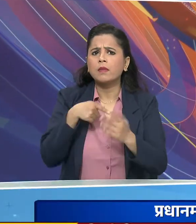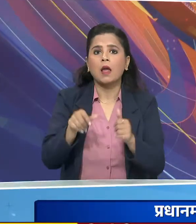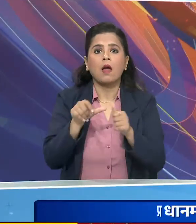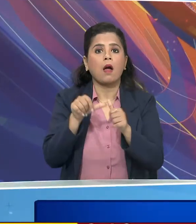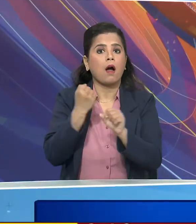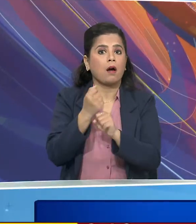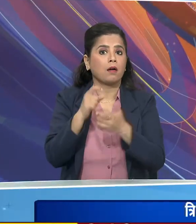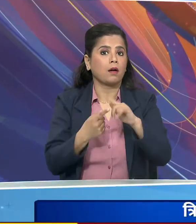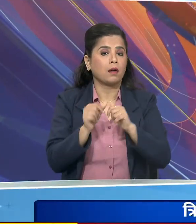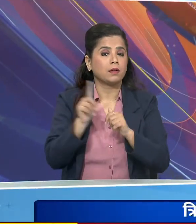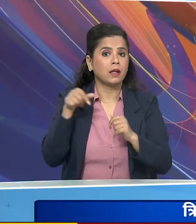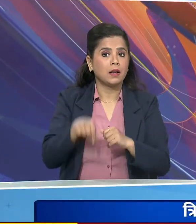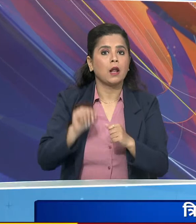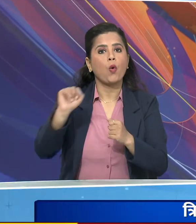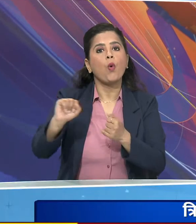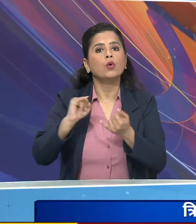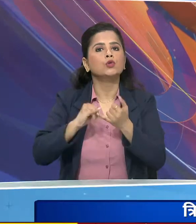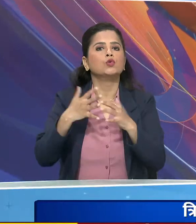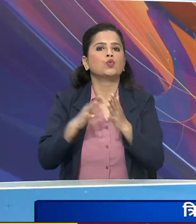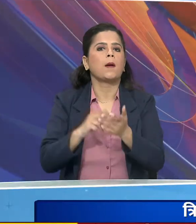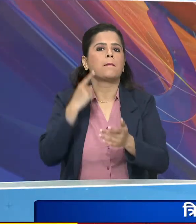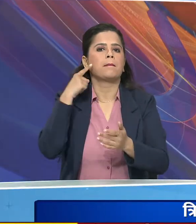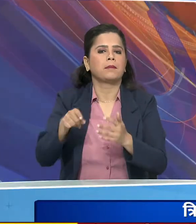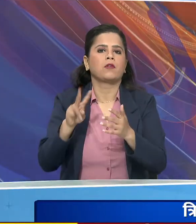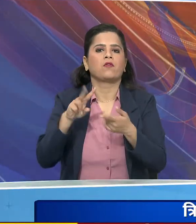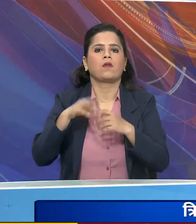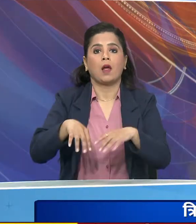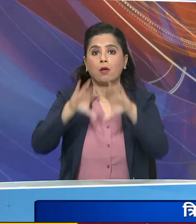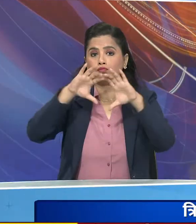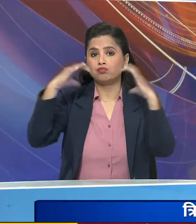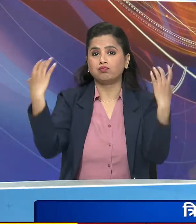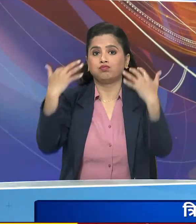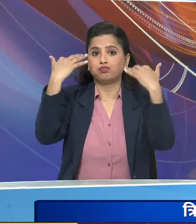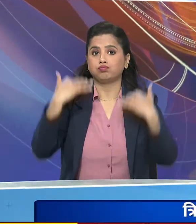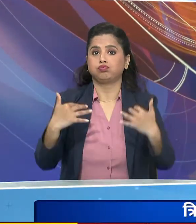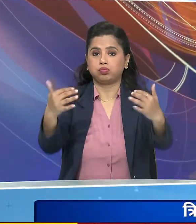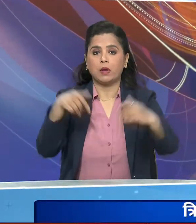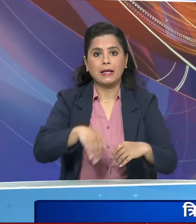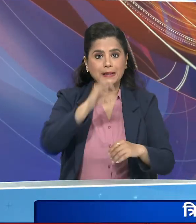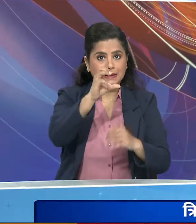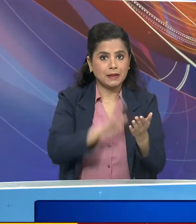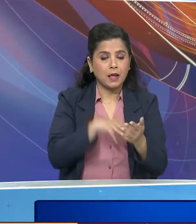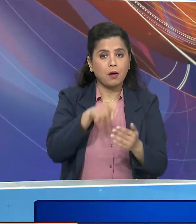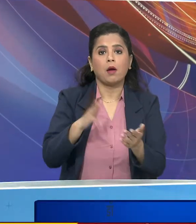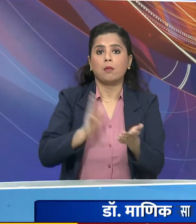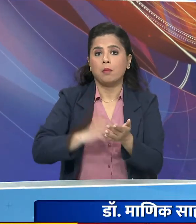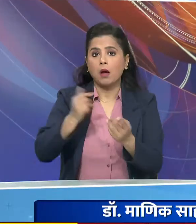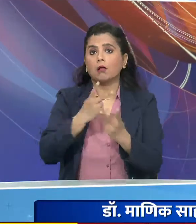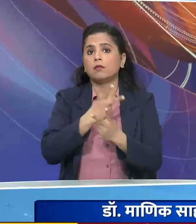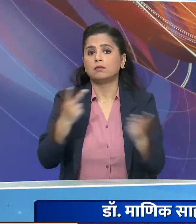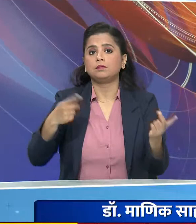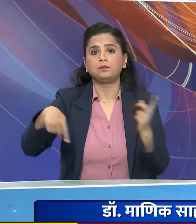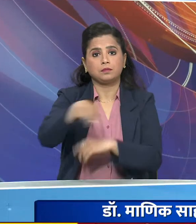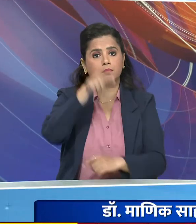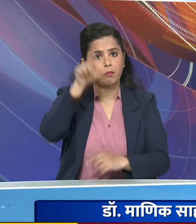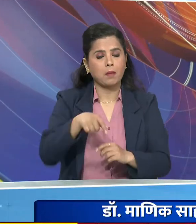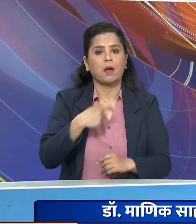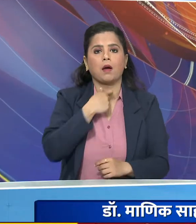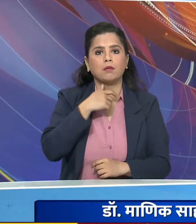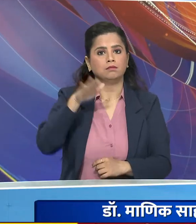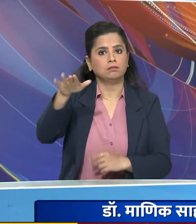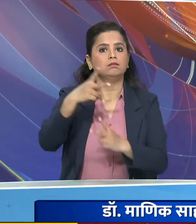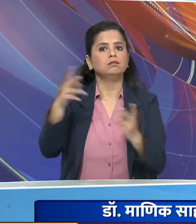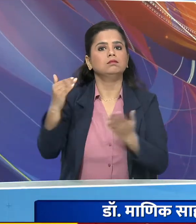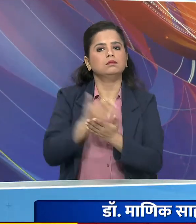के स्वामी विवेकरनंद ग्राउंड में होगा जहां मुख्य मंत्री के साथ मंत्री परिशत के सदस्यों का भी शपत